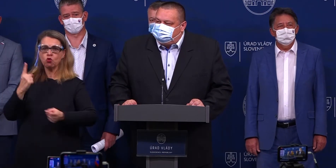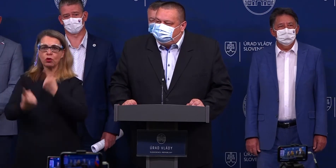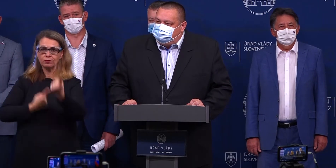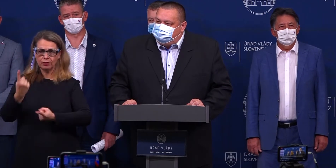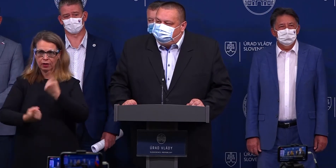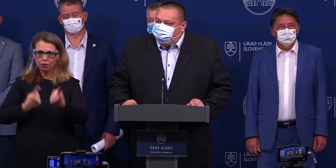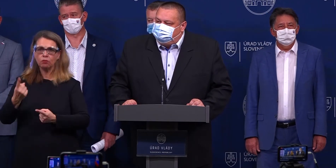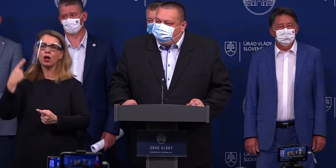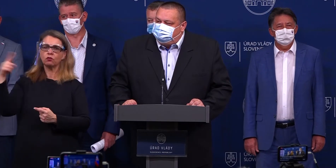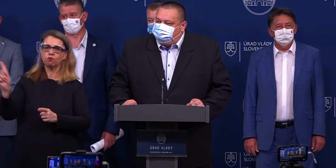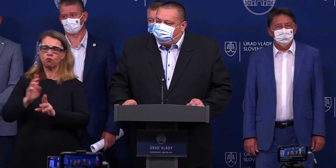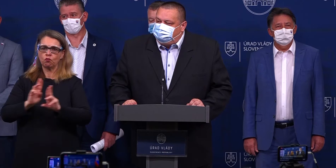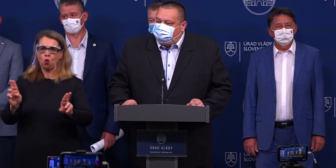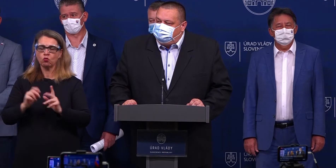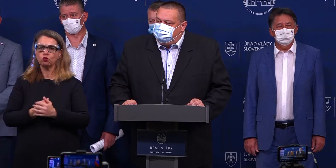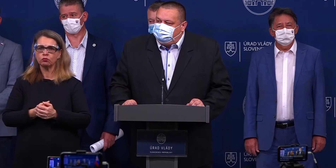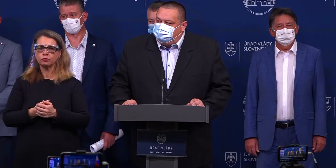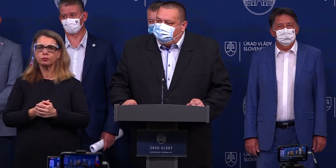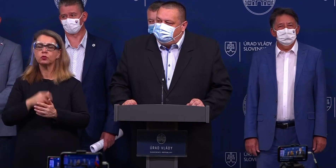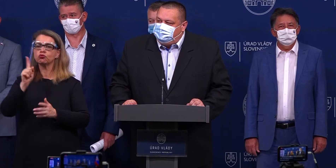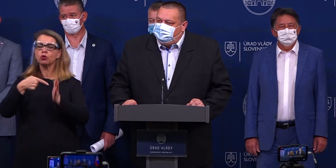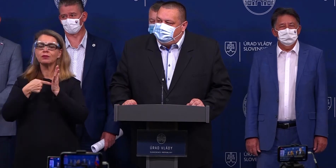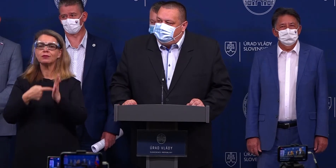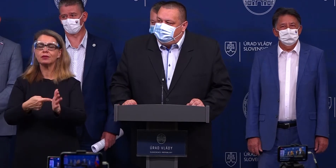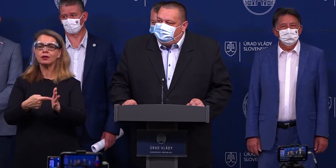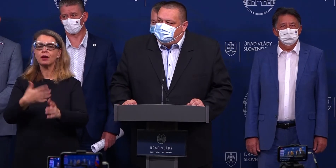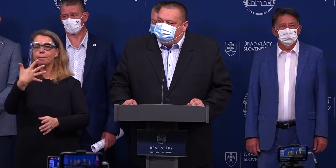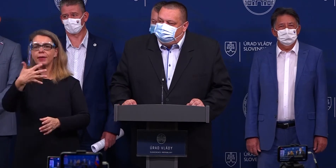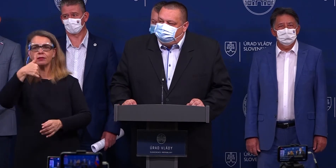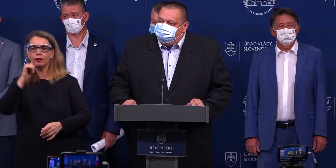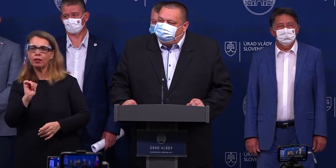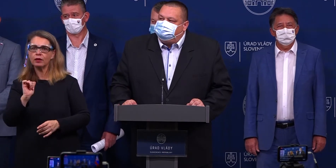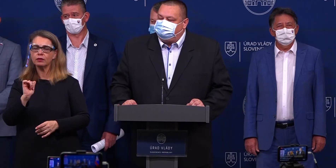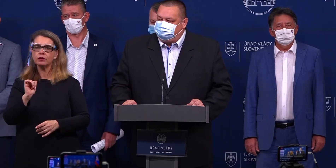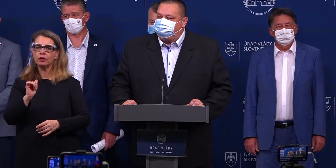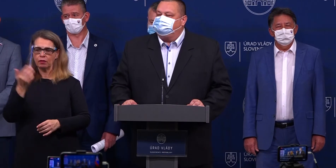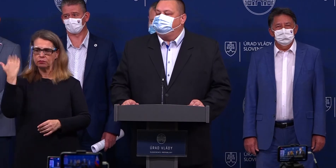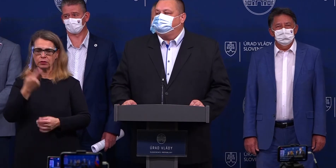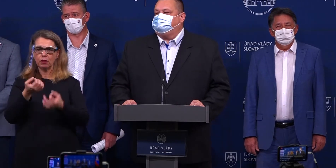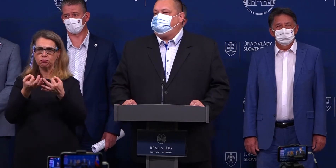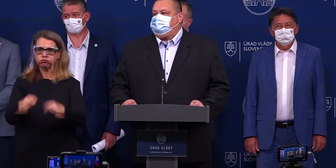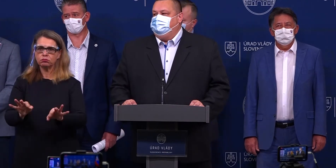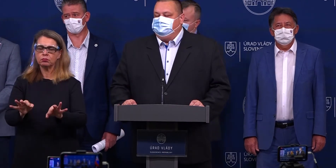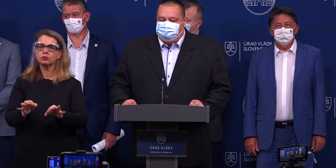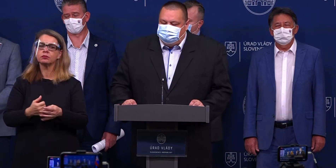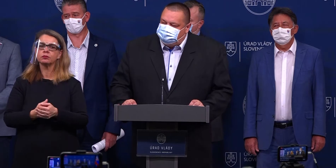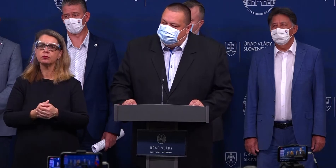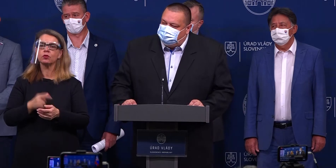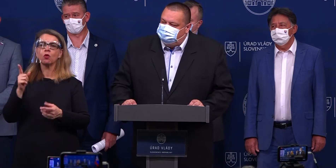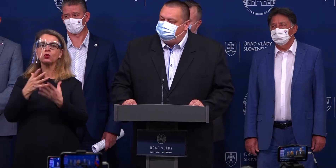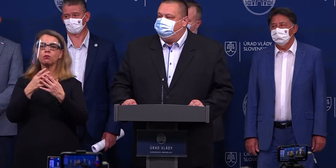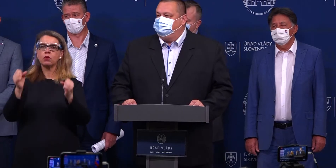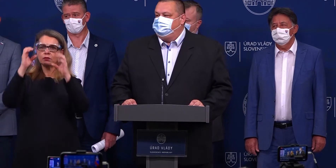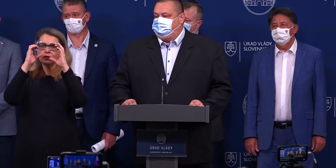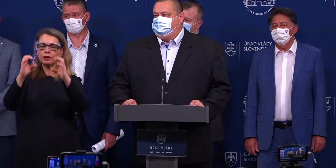ktoré boli stanovené. Čo sa týka tých pijatých lík, ktoré tu už boli zmienené? Tie budú bez